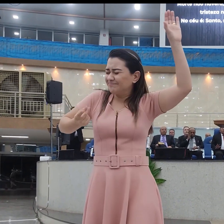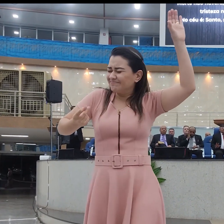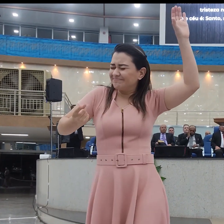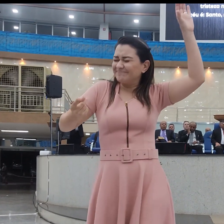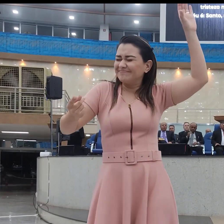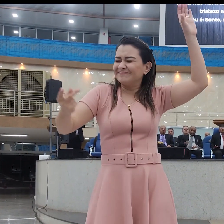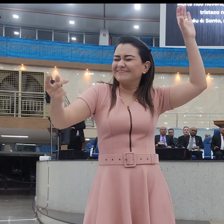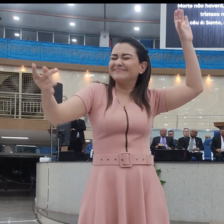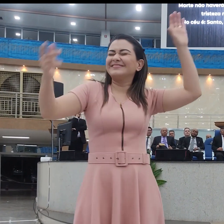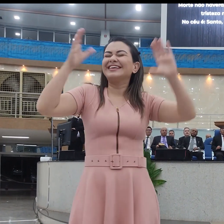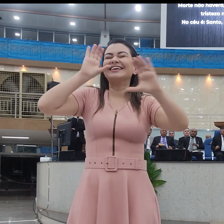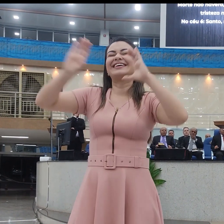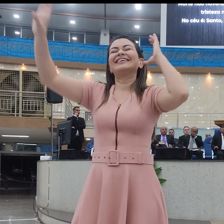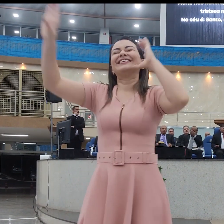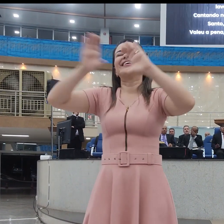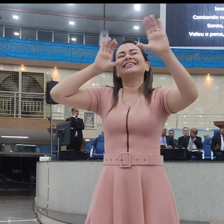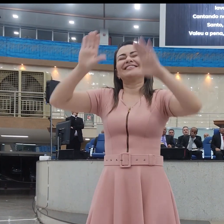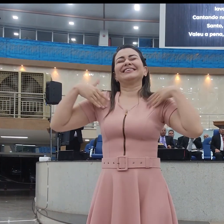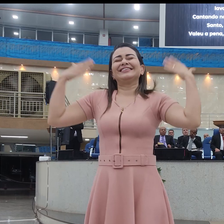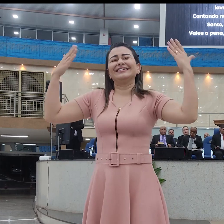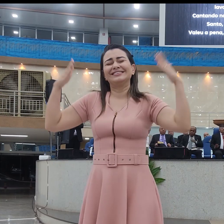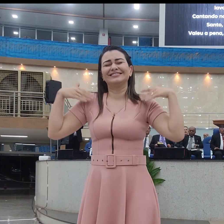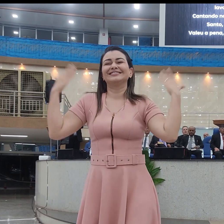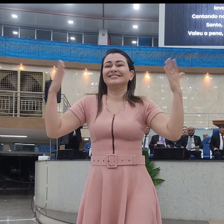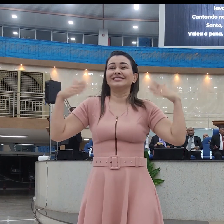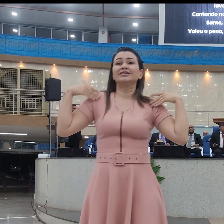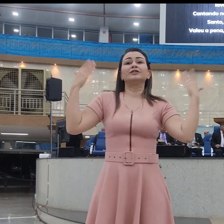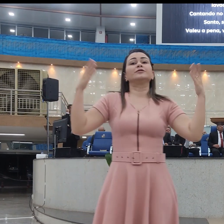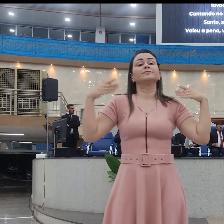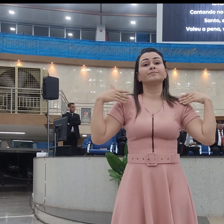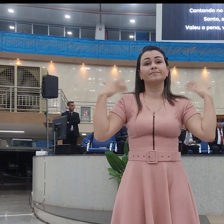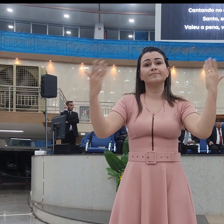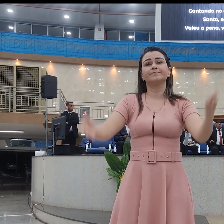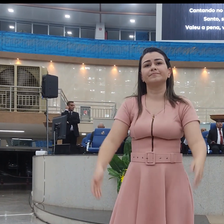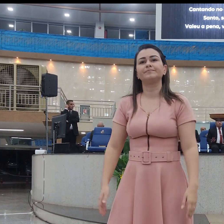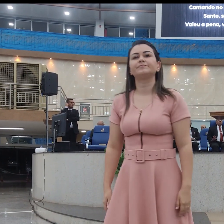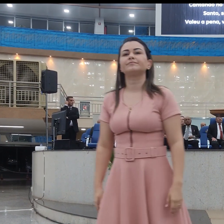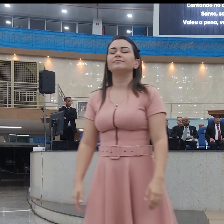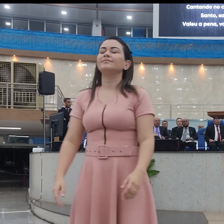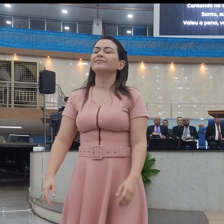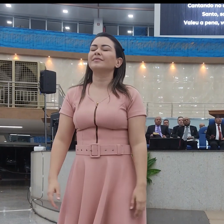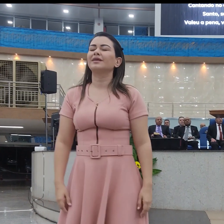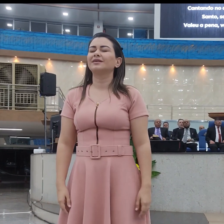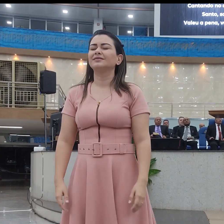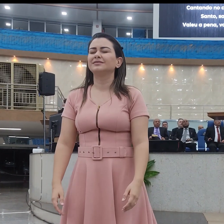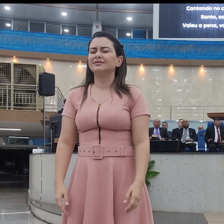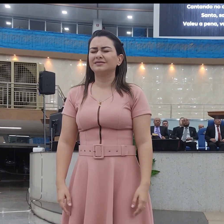Santo, santo A noiva tornada com as vestes lavadas Cantando no céu ela está